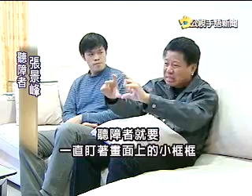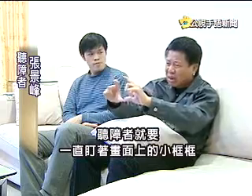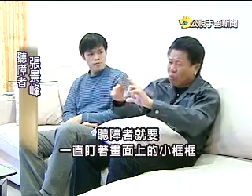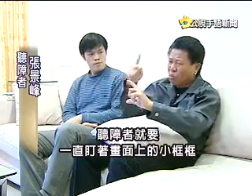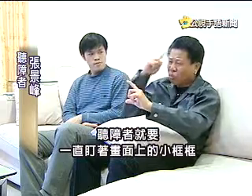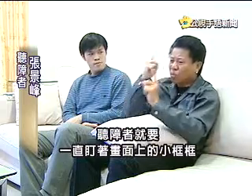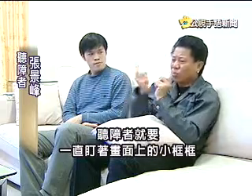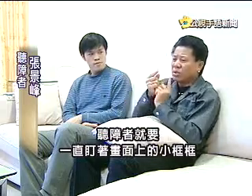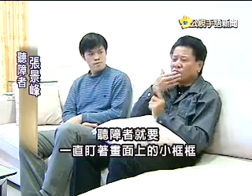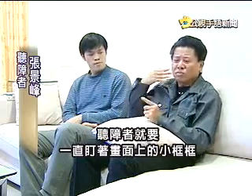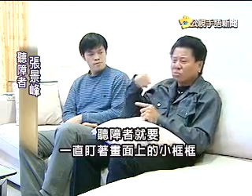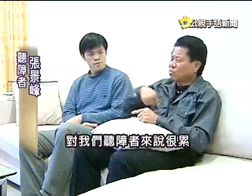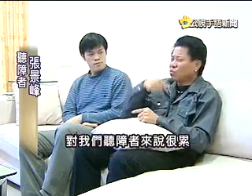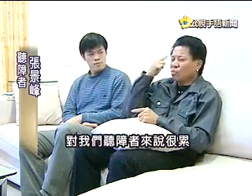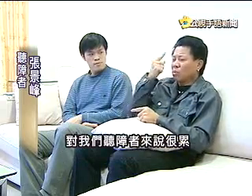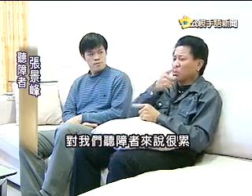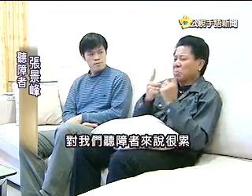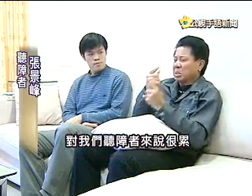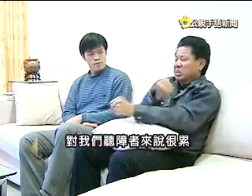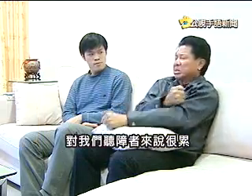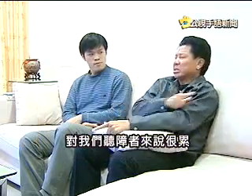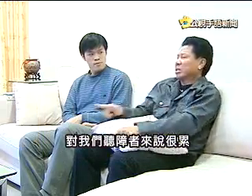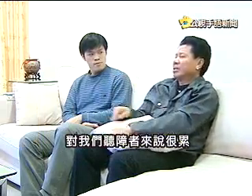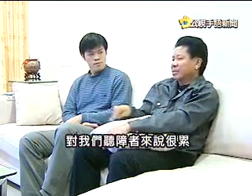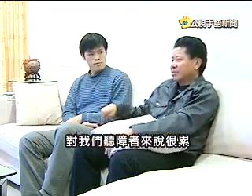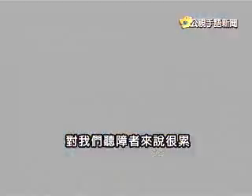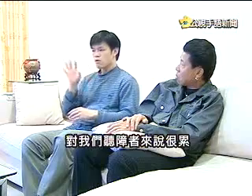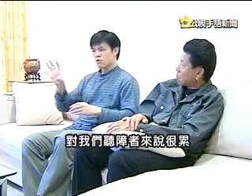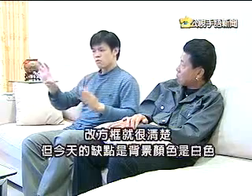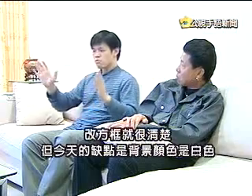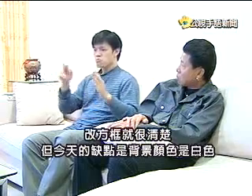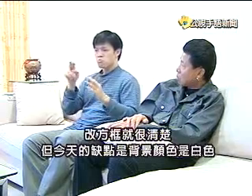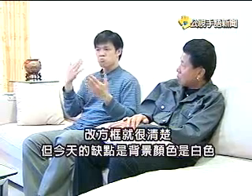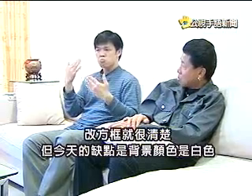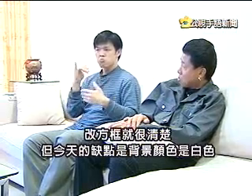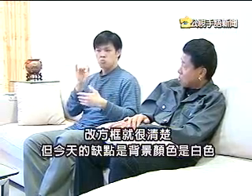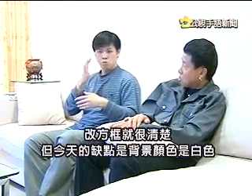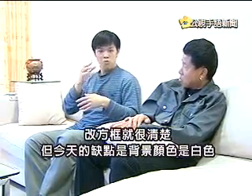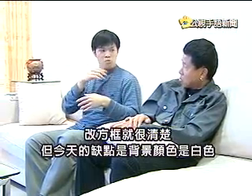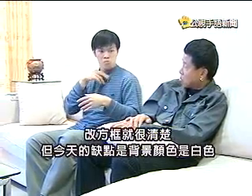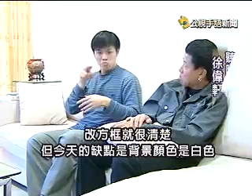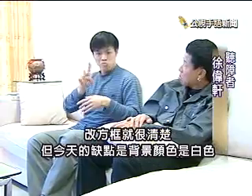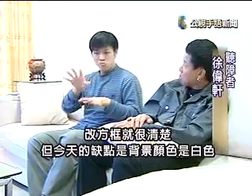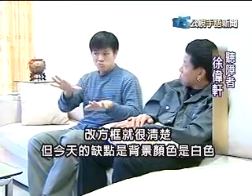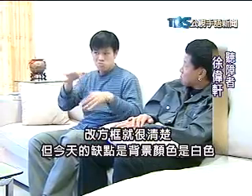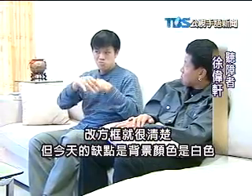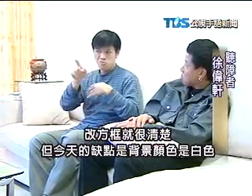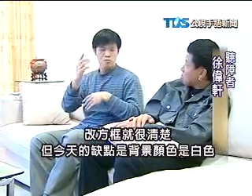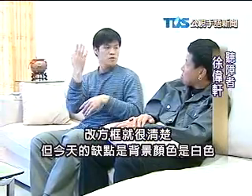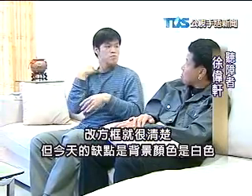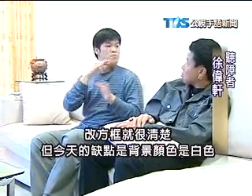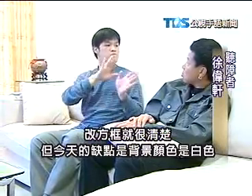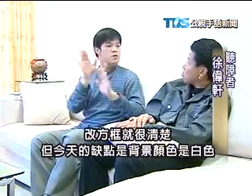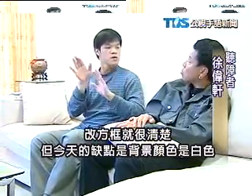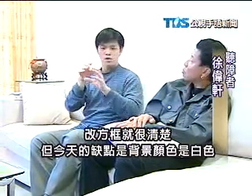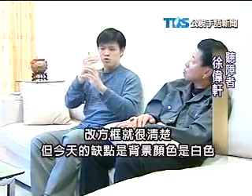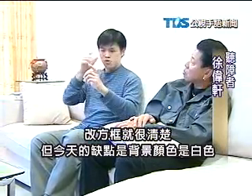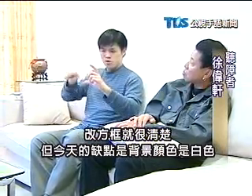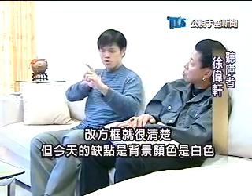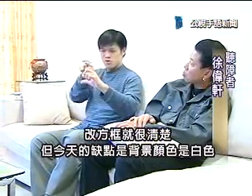上的小框框对我们听障者来说很累改方框就很清楚但今天缺点是背景颜